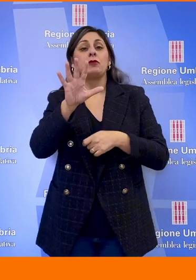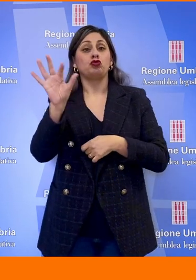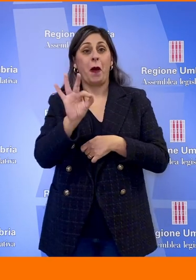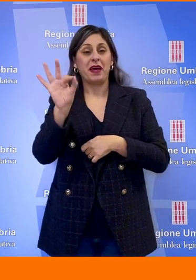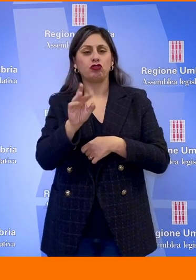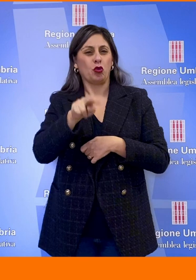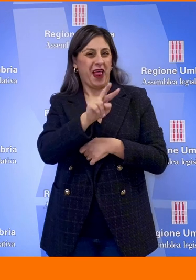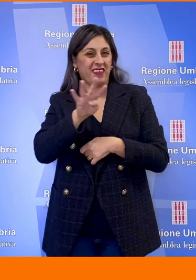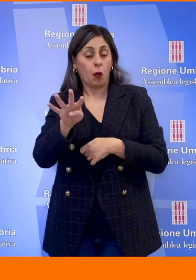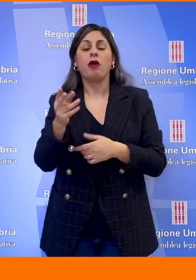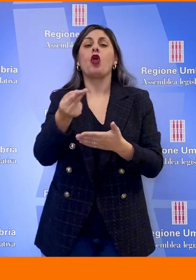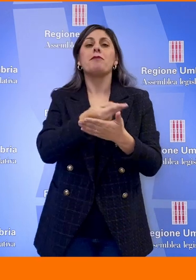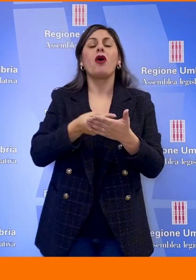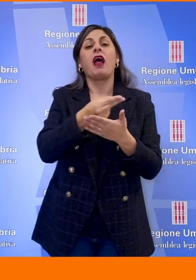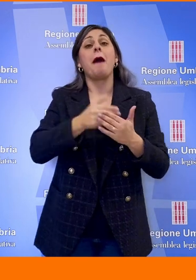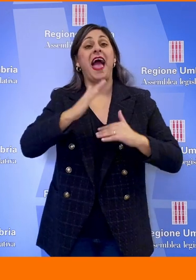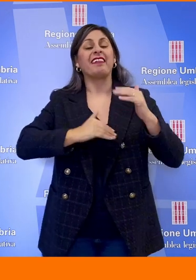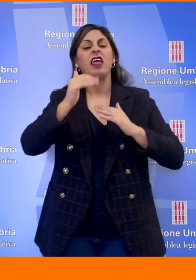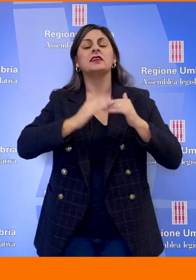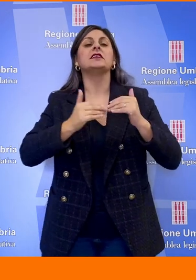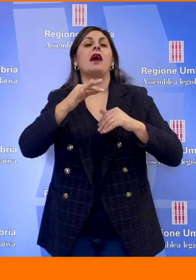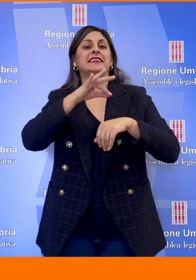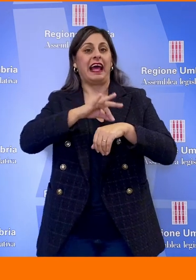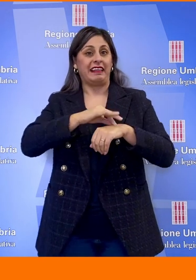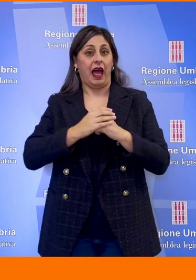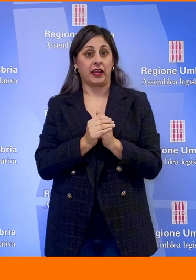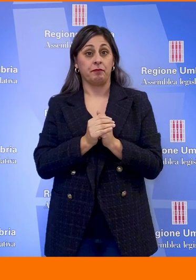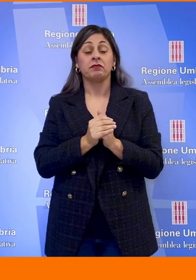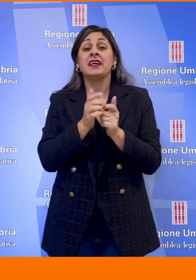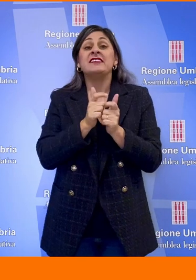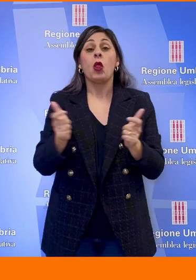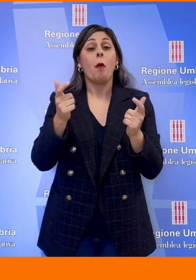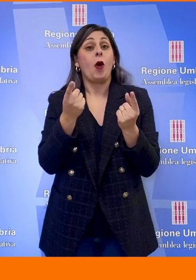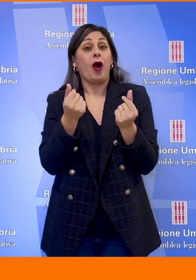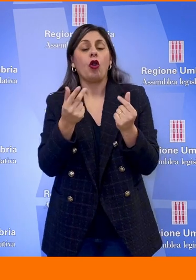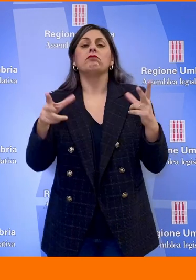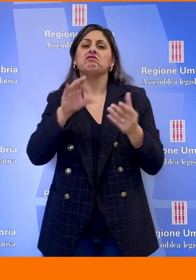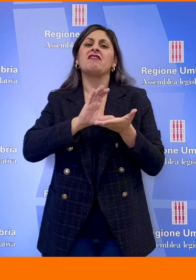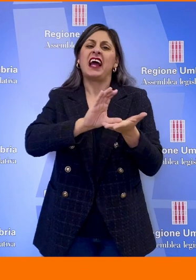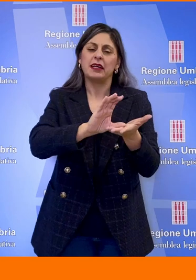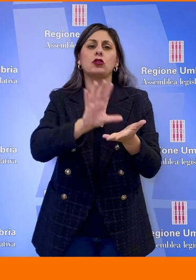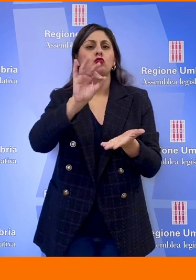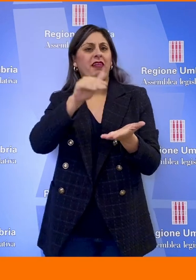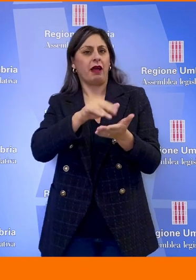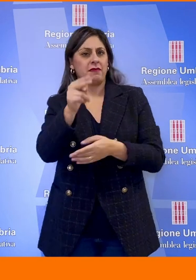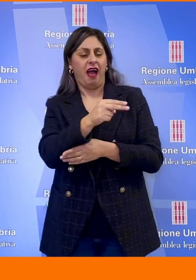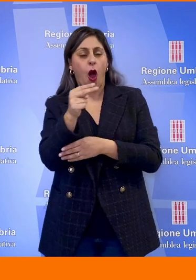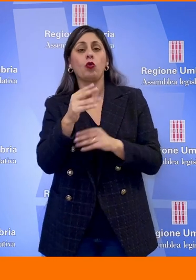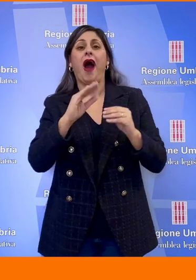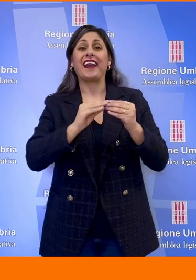del programma di edilizia sanitaria. Per lo sviluppo economico rifinanziamento di 50 mila euro all'artigianato, incremento di